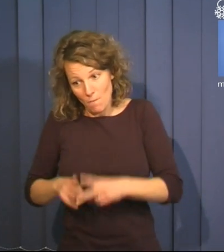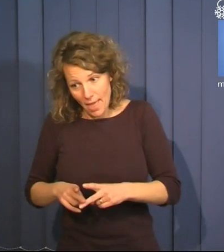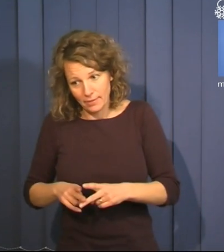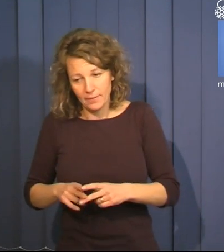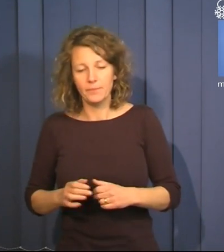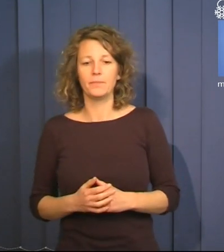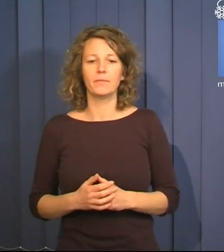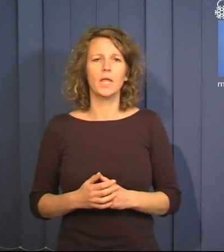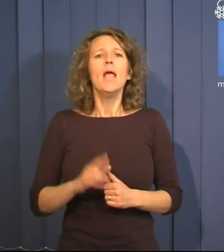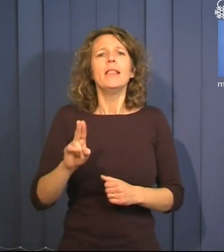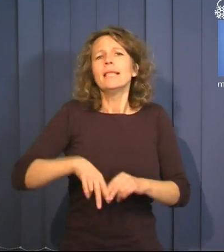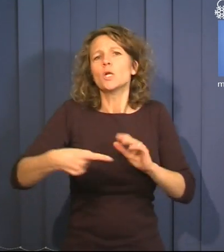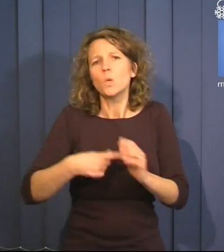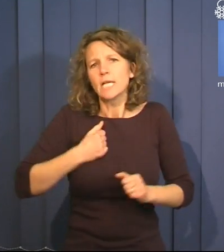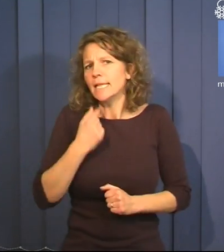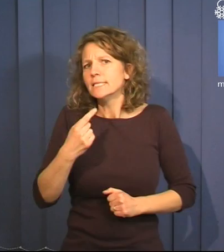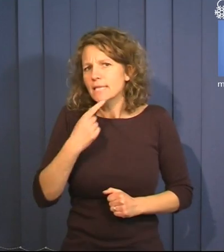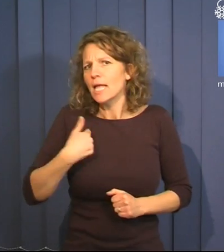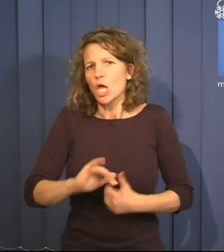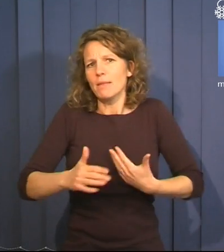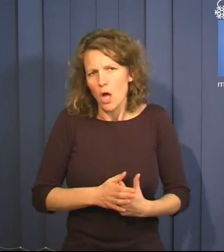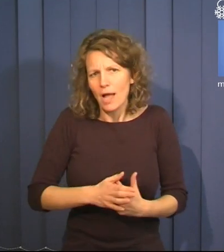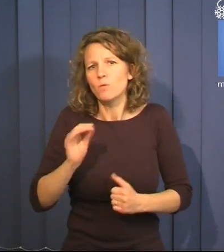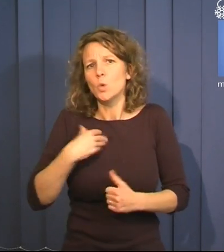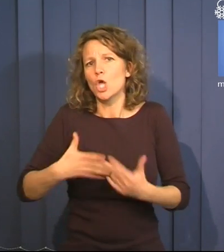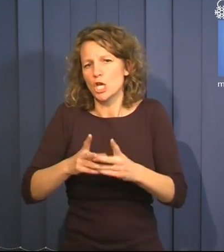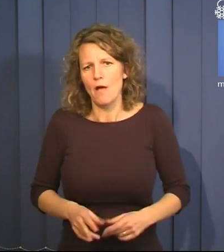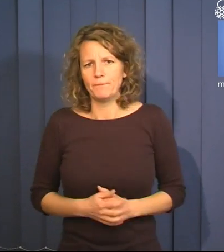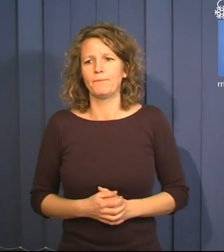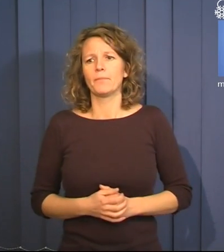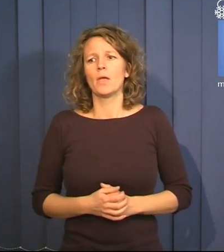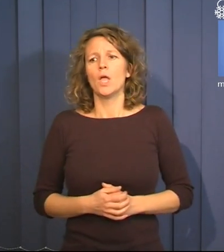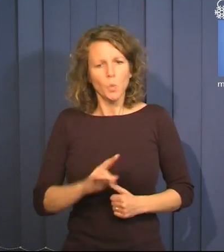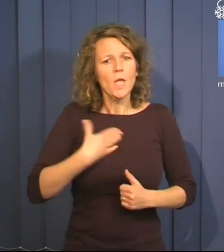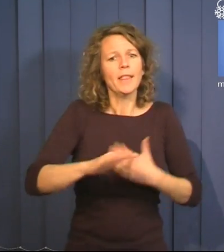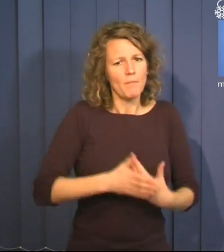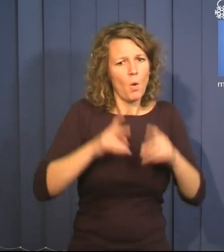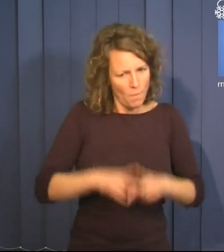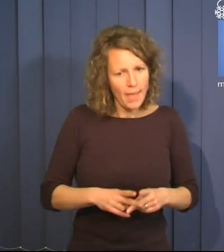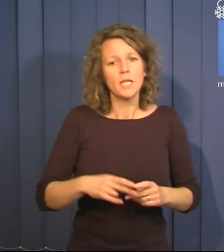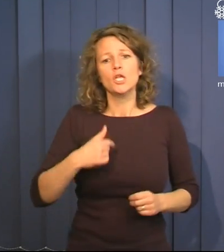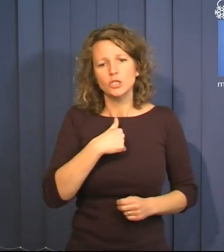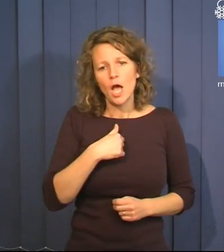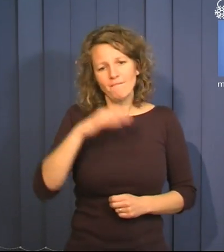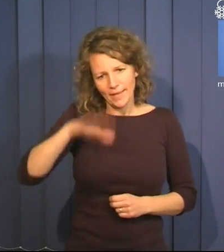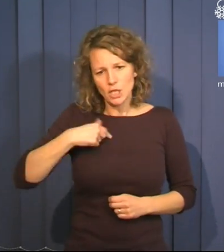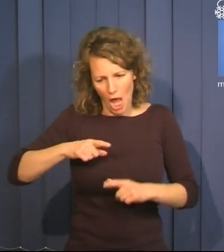så ska jag inte säga att jag kommer tillbaka igen så att det gör jag. Ja, nu är jag tillbaka igen. Jag vet jag har spolat tillbaka